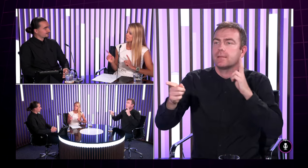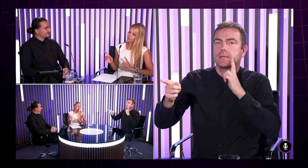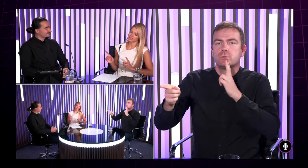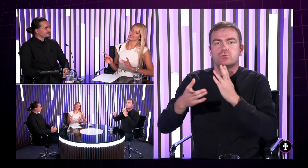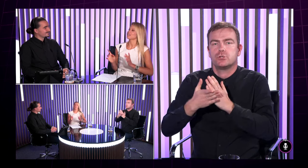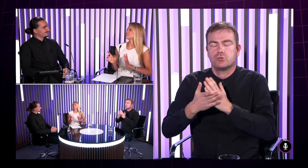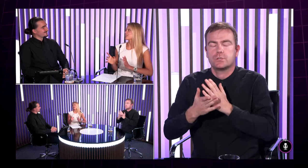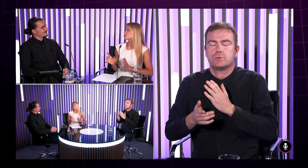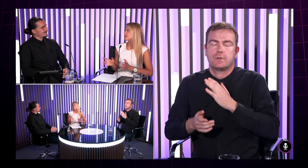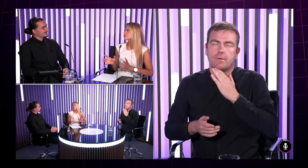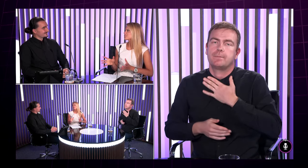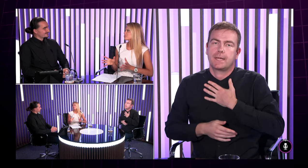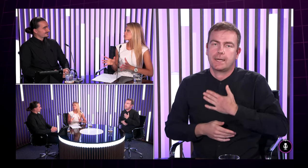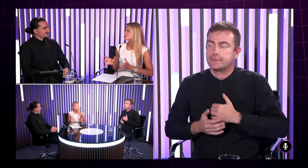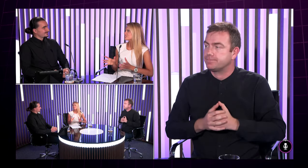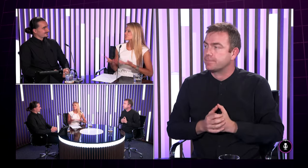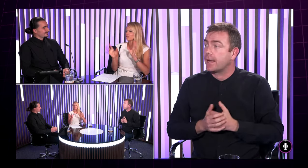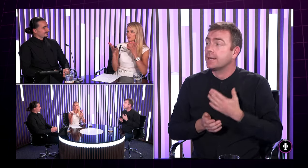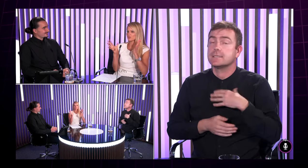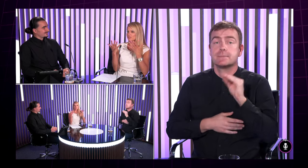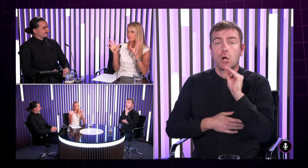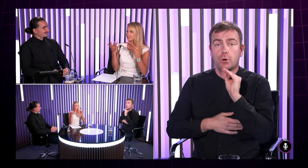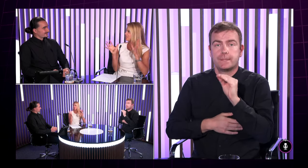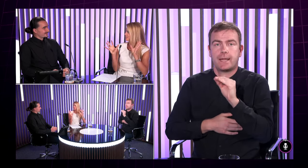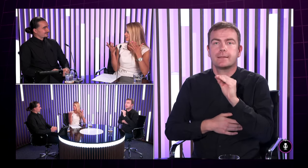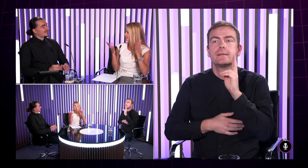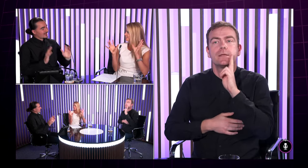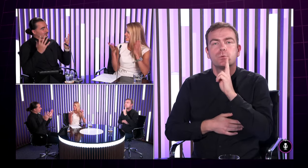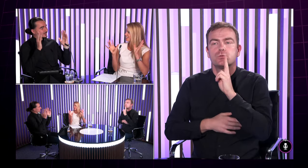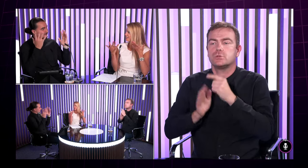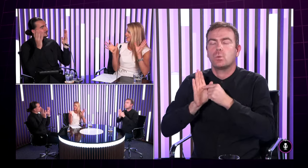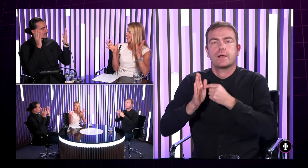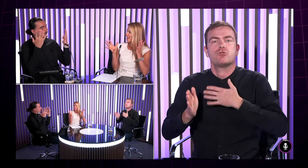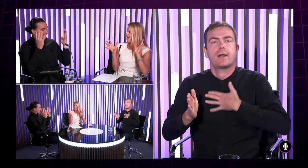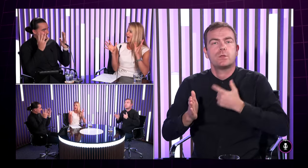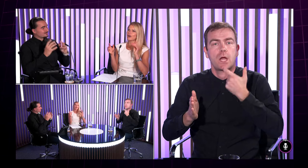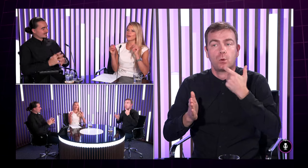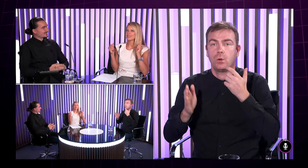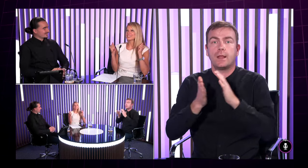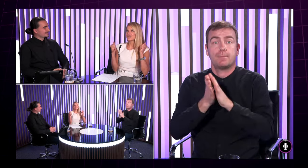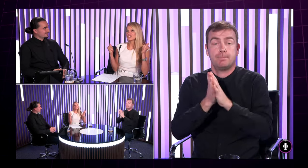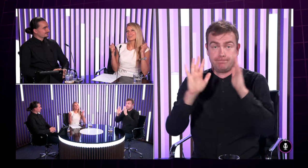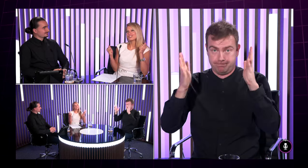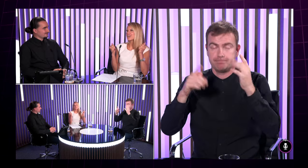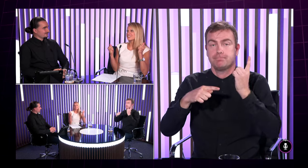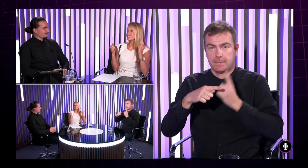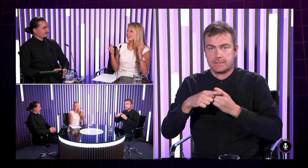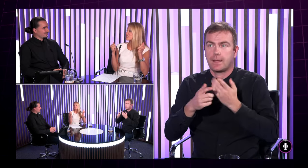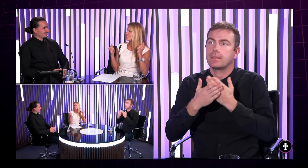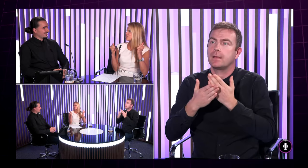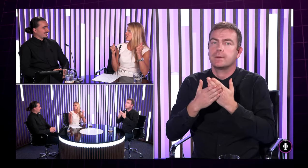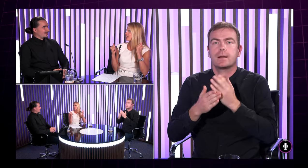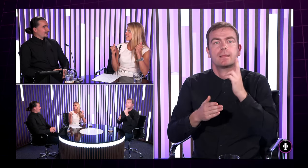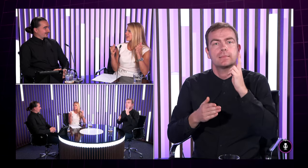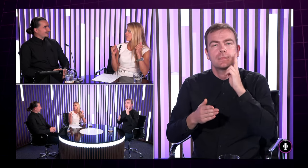napáda teraz spontánna reakcia a radosť ako sa nepočujúci tešia toto tuším znamená tlieskanie áno toto je potles a ako napríklad strašne kričia keď sa